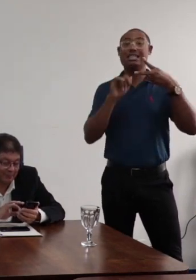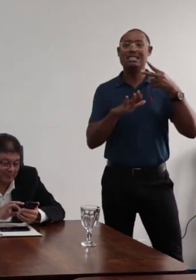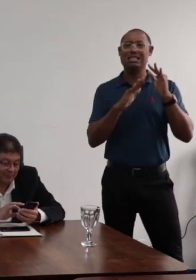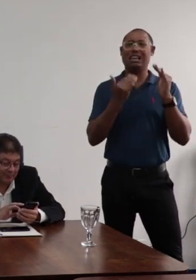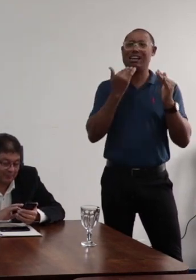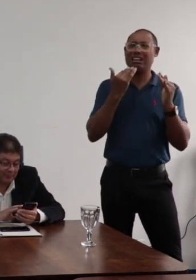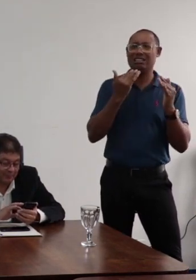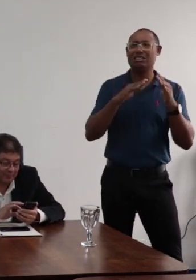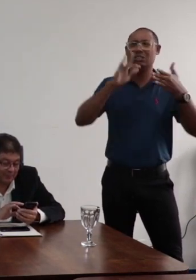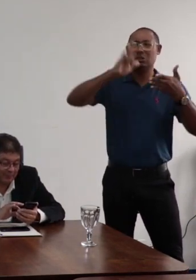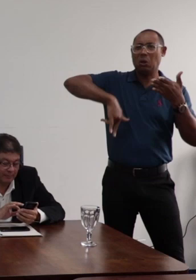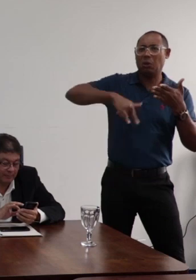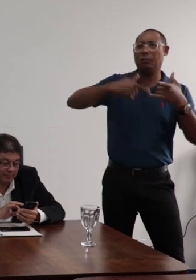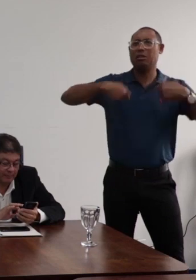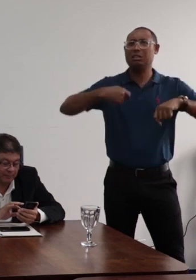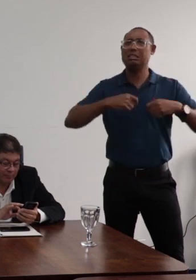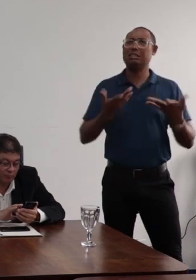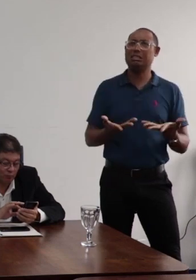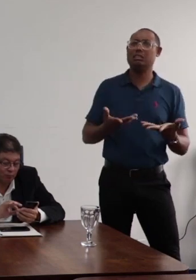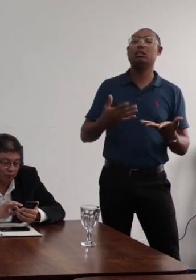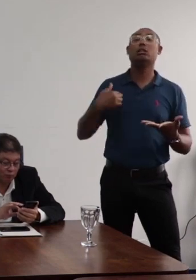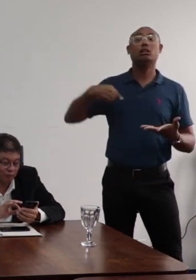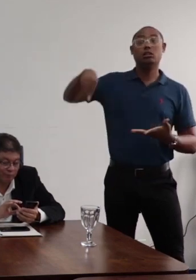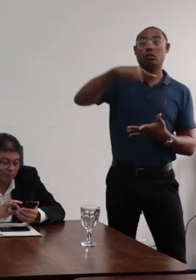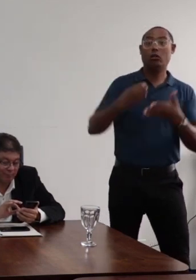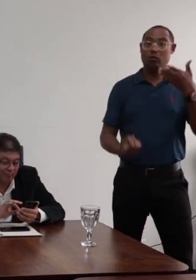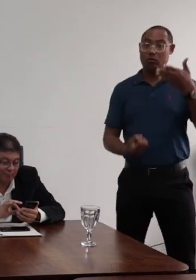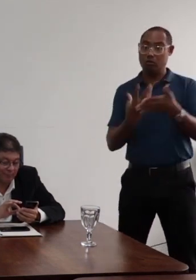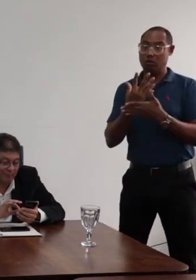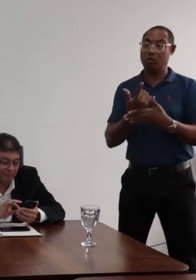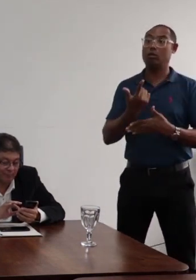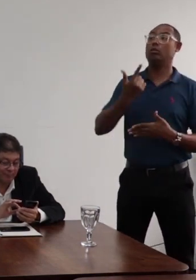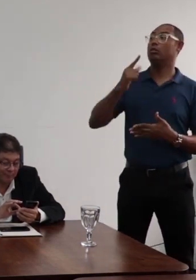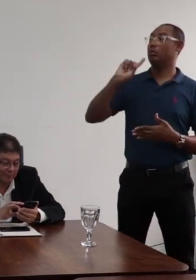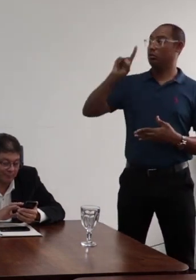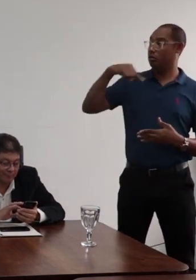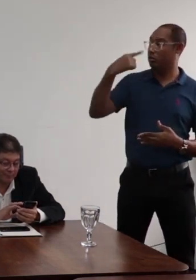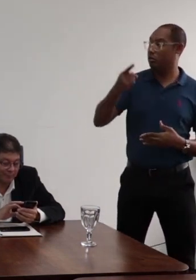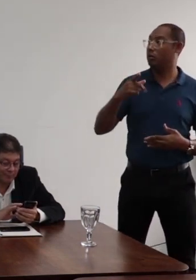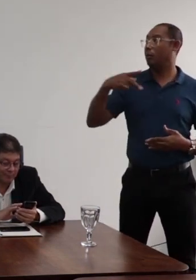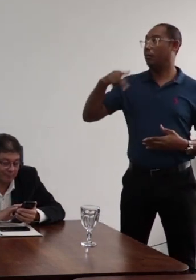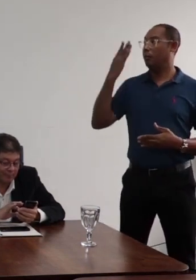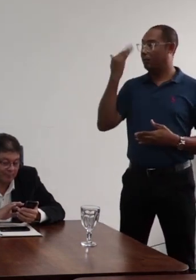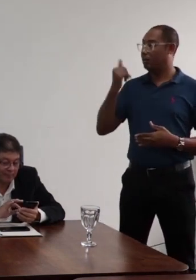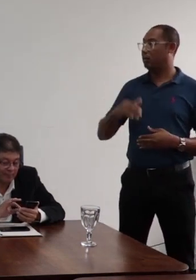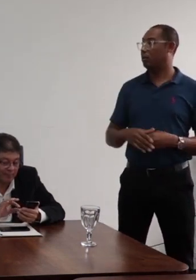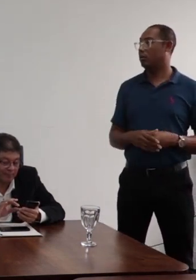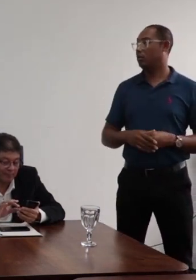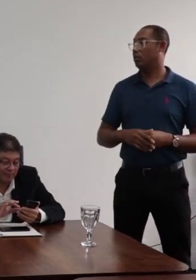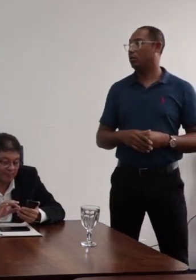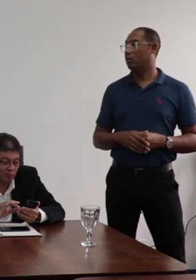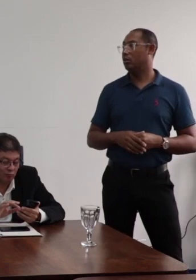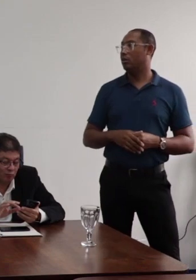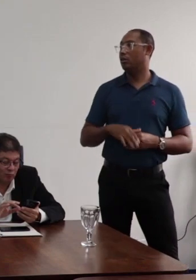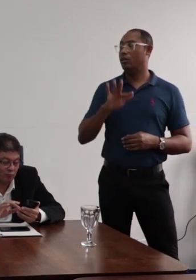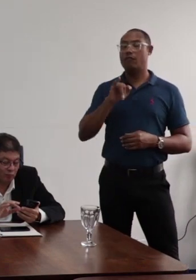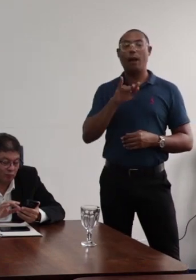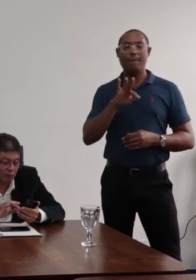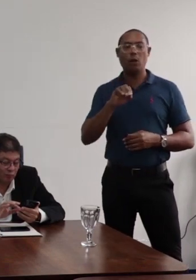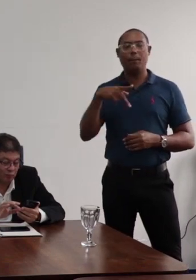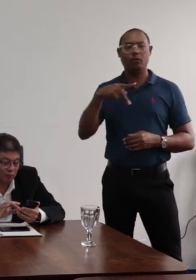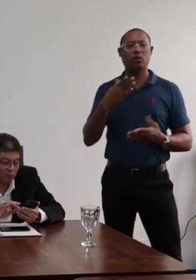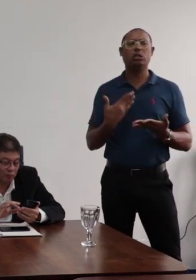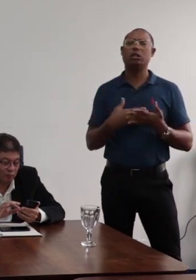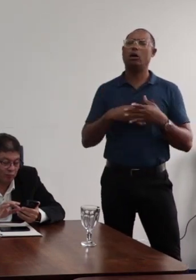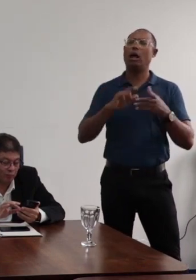congruência de um documento que nós temos alçado e foi construído posteriormente, eu sei, professor Fábio, que o